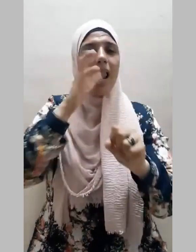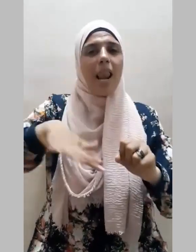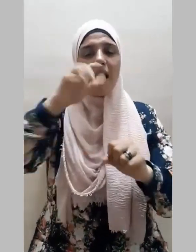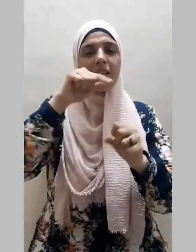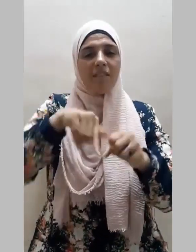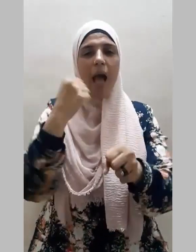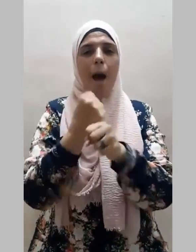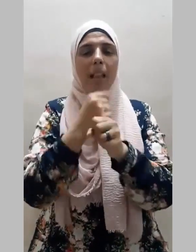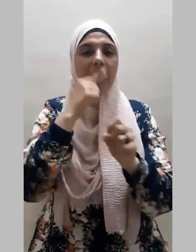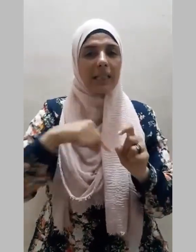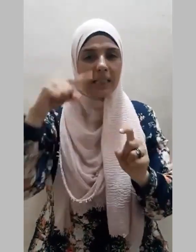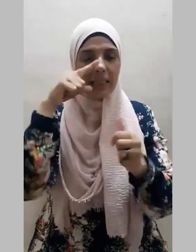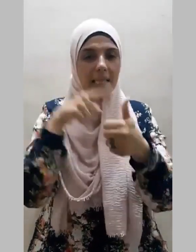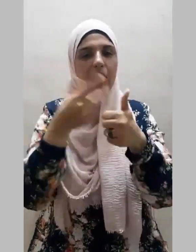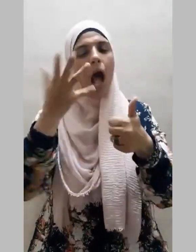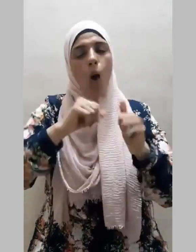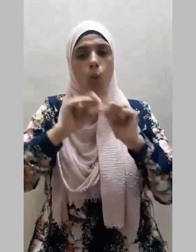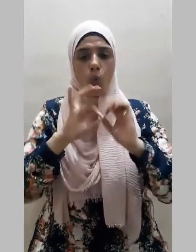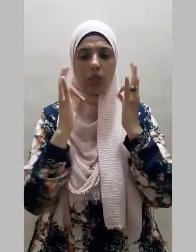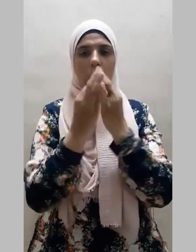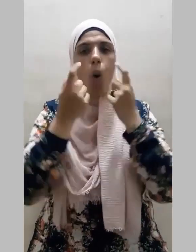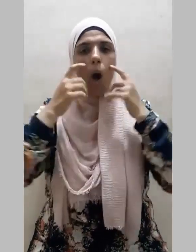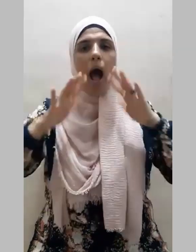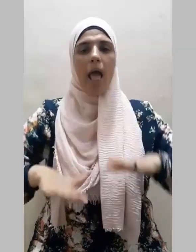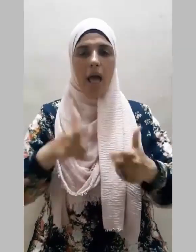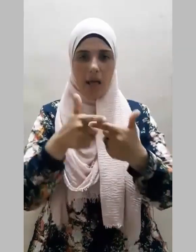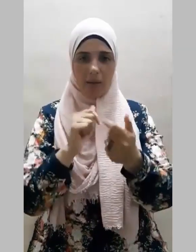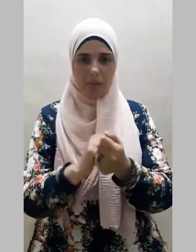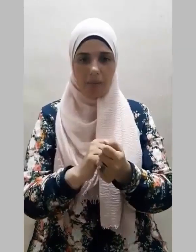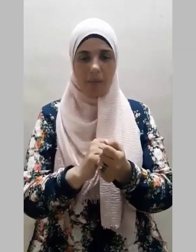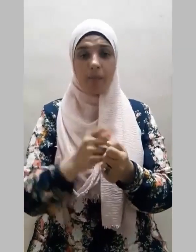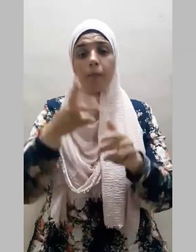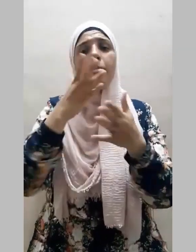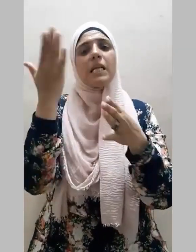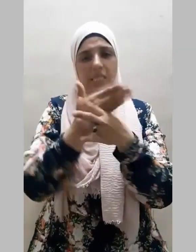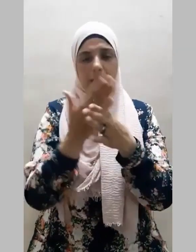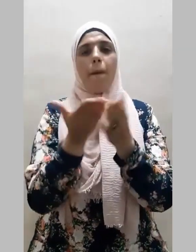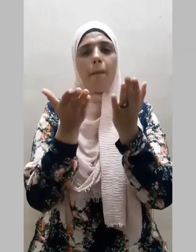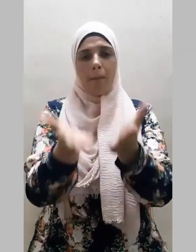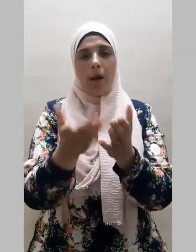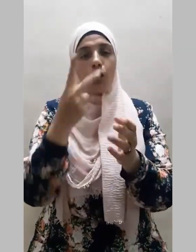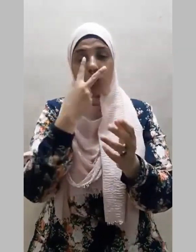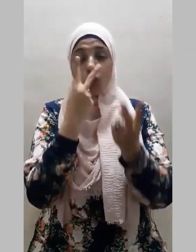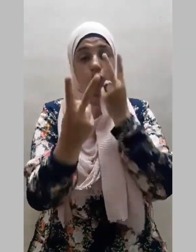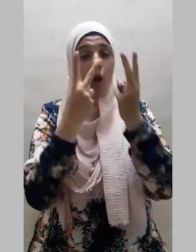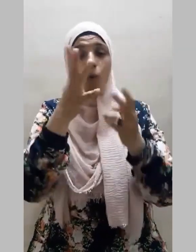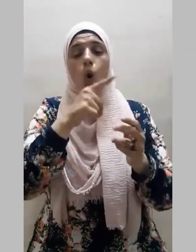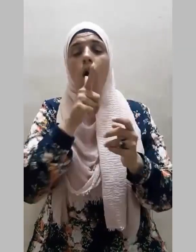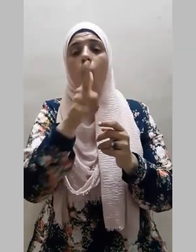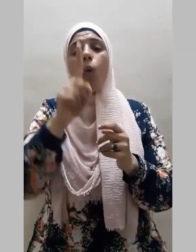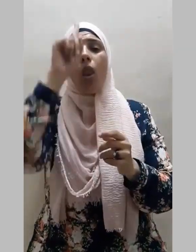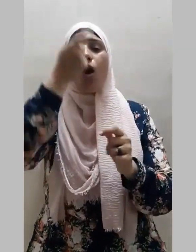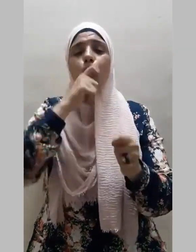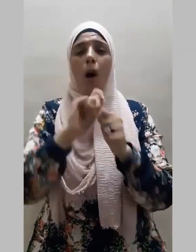دينهم أو شؤون دينهم ولذا نرى أن قول الله عد وجل